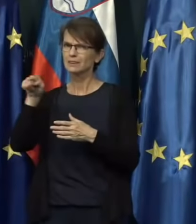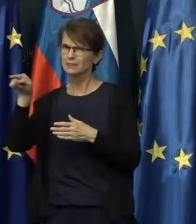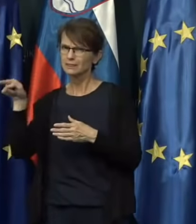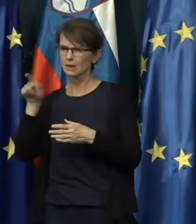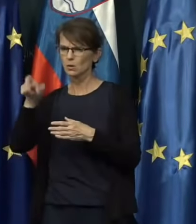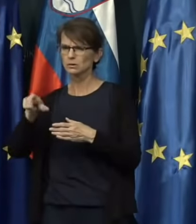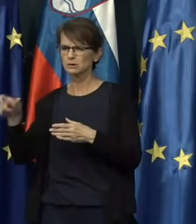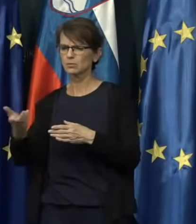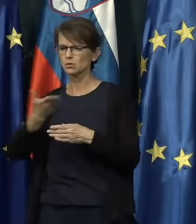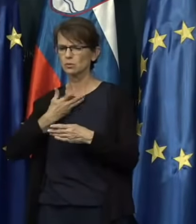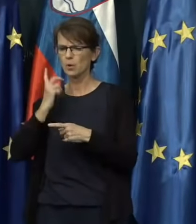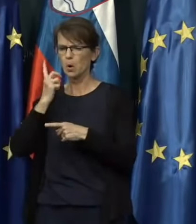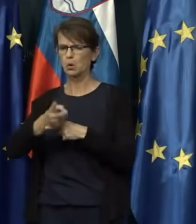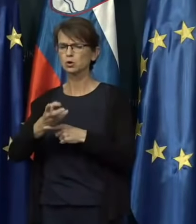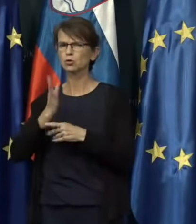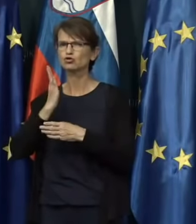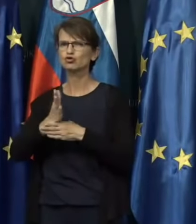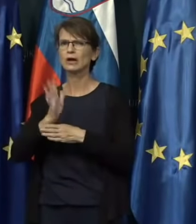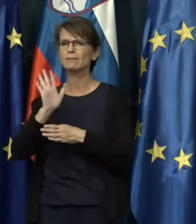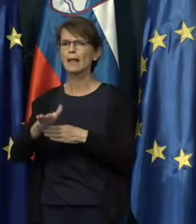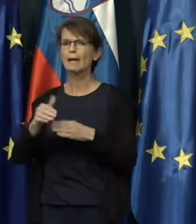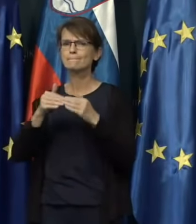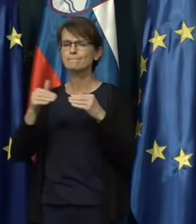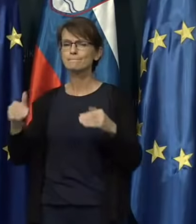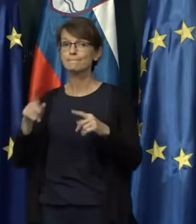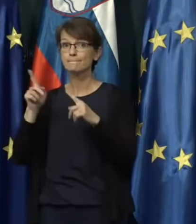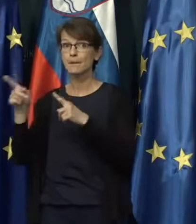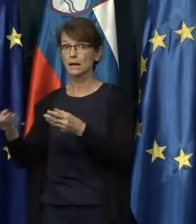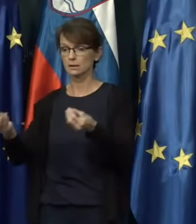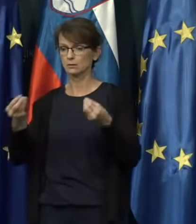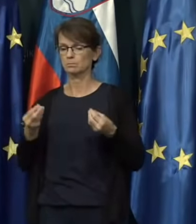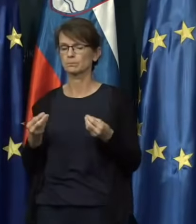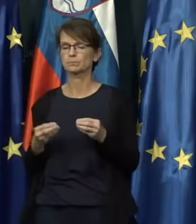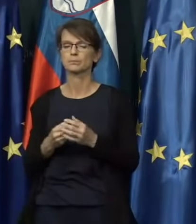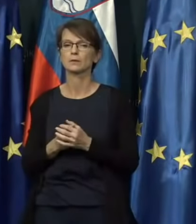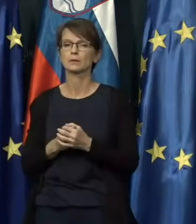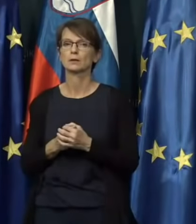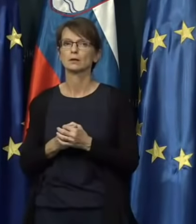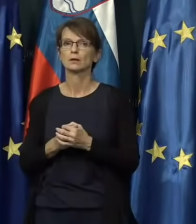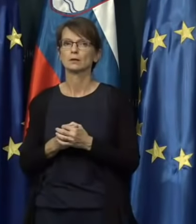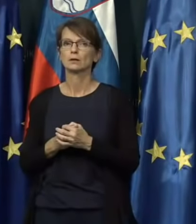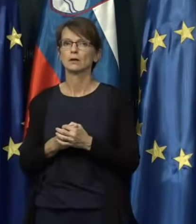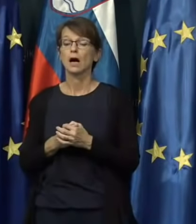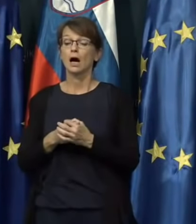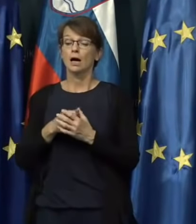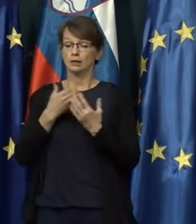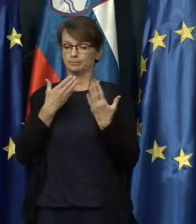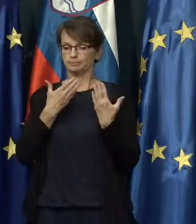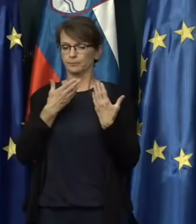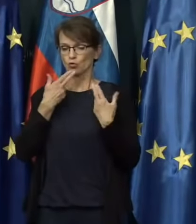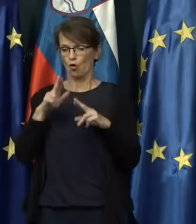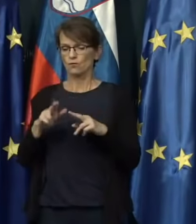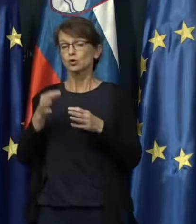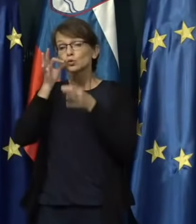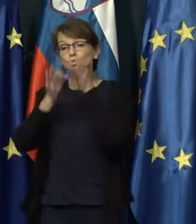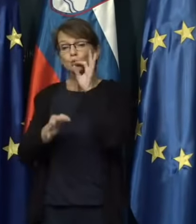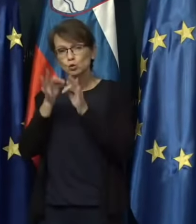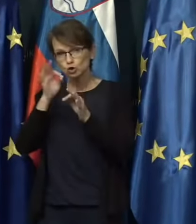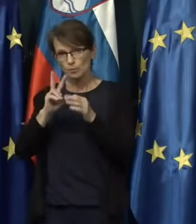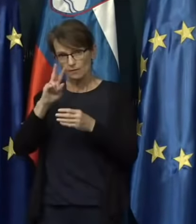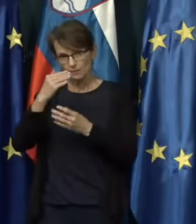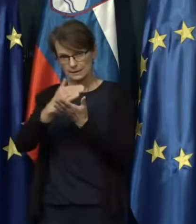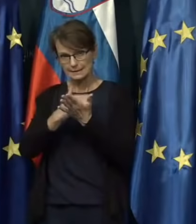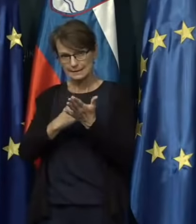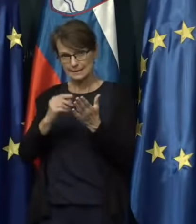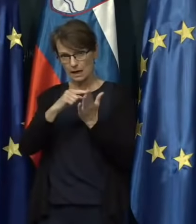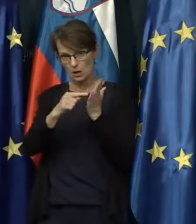osebe prejeli odločbo že na meji. Ja, torej skušamo v zakonu, ki ga